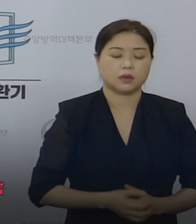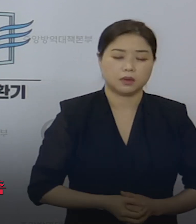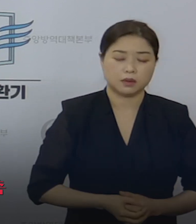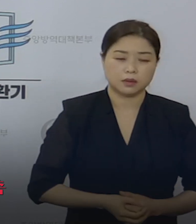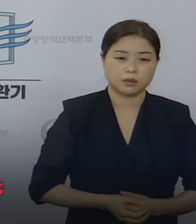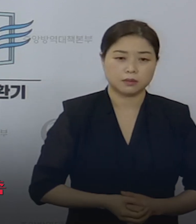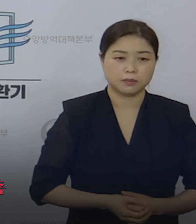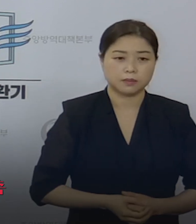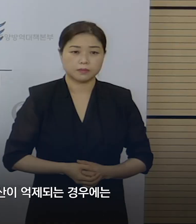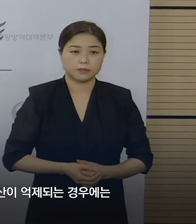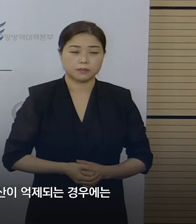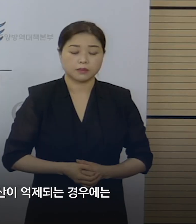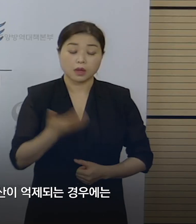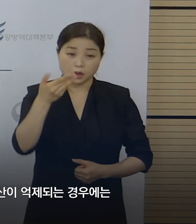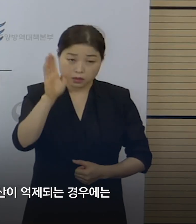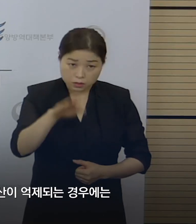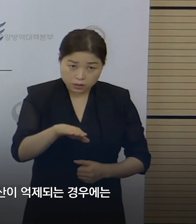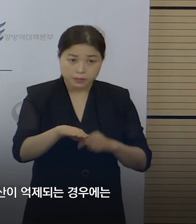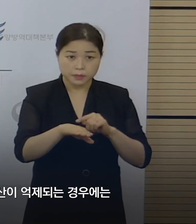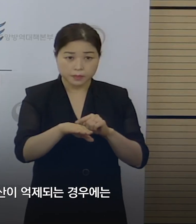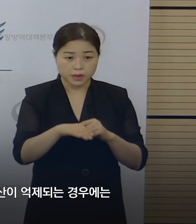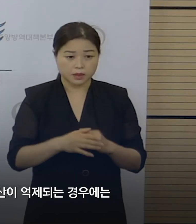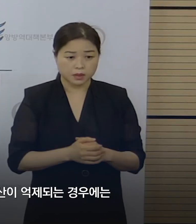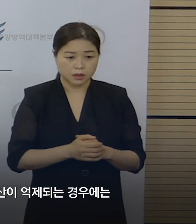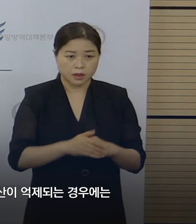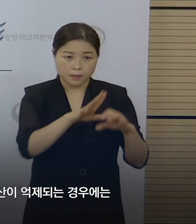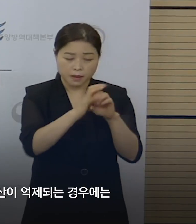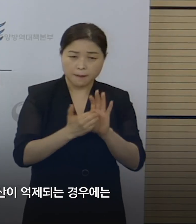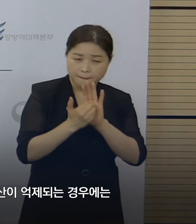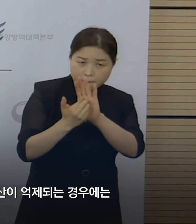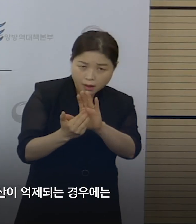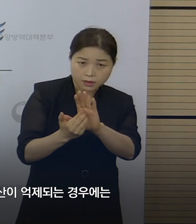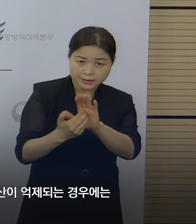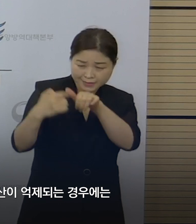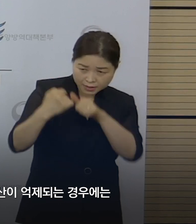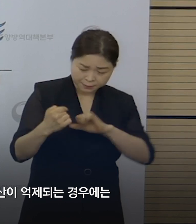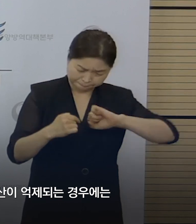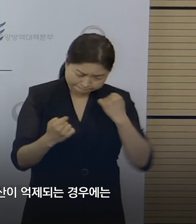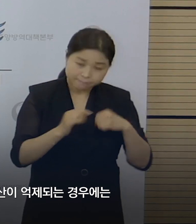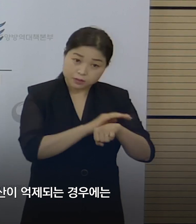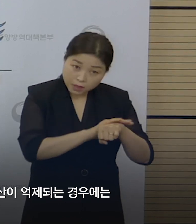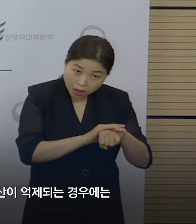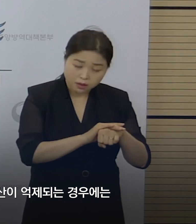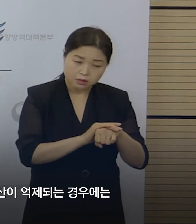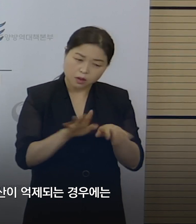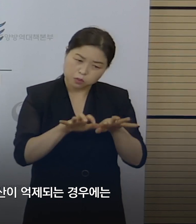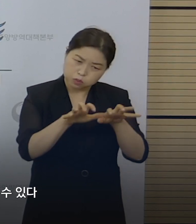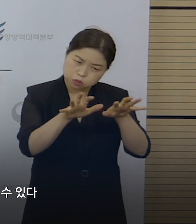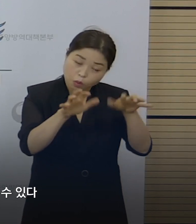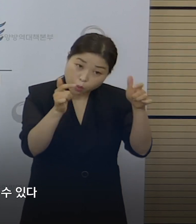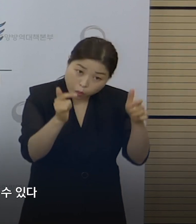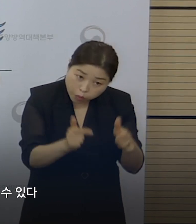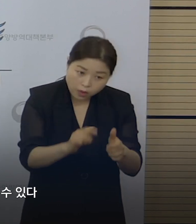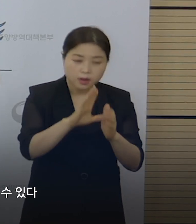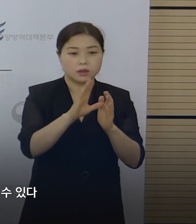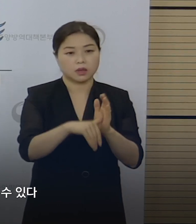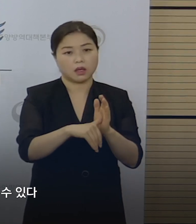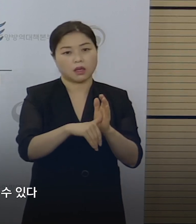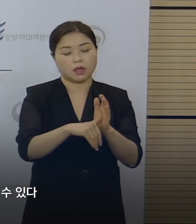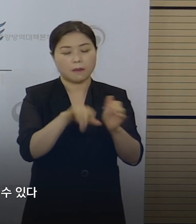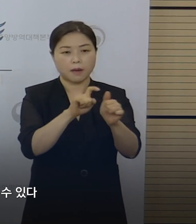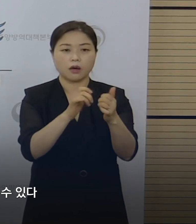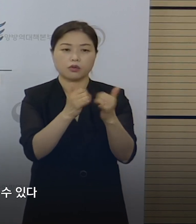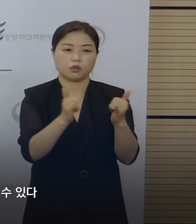있습니다. 하지만 적극적인 방역수칙 준수를 통해 확산이 억제되는 경우에는 환자 수는